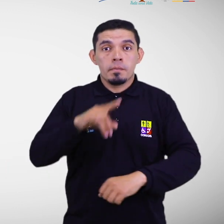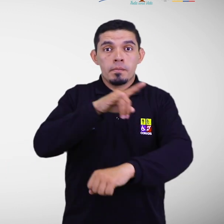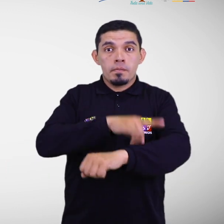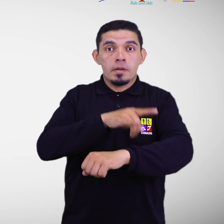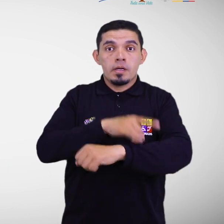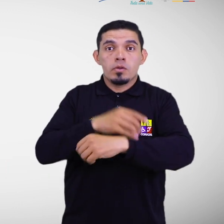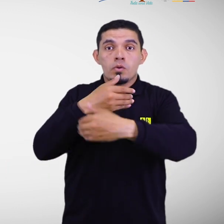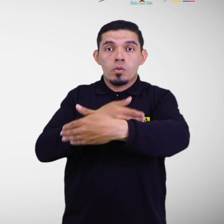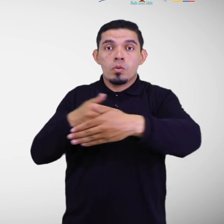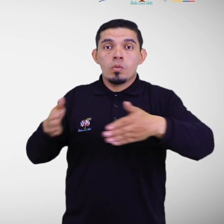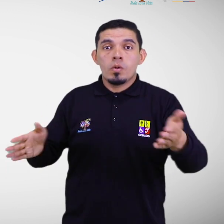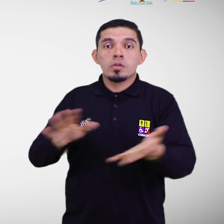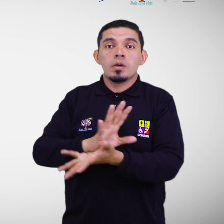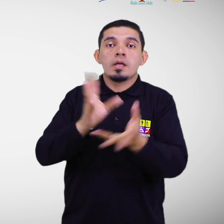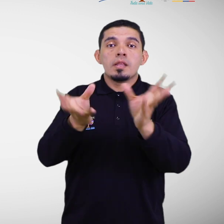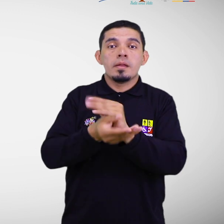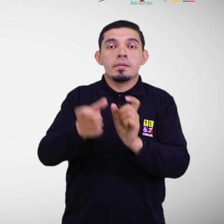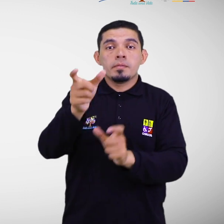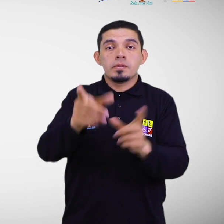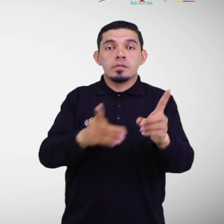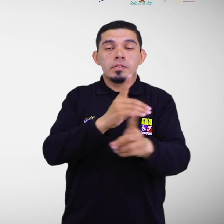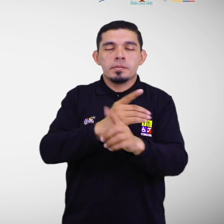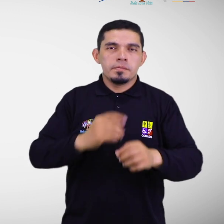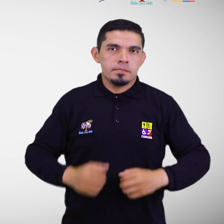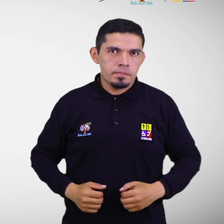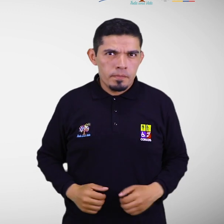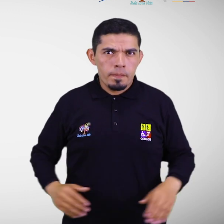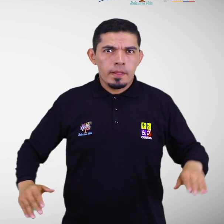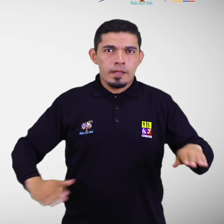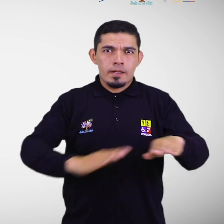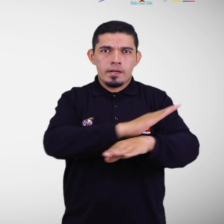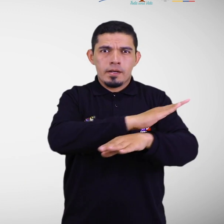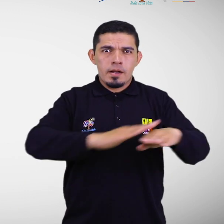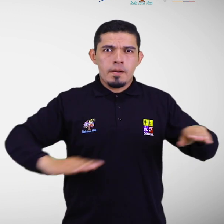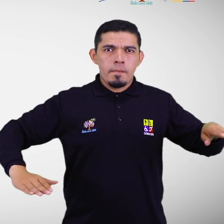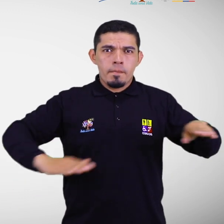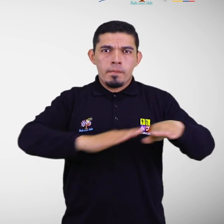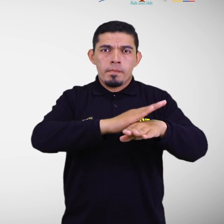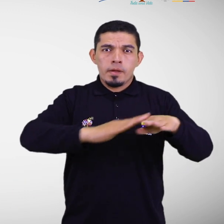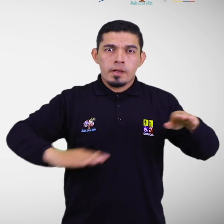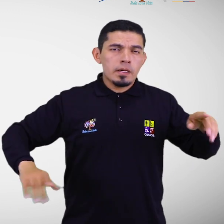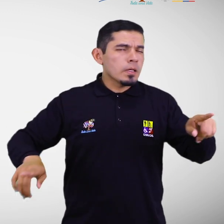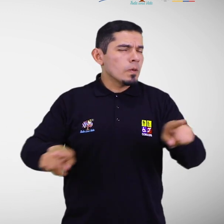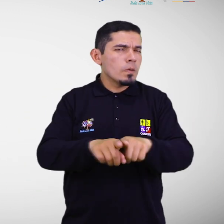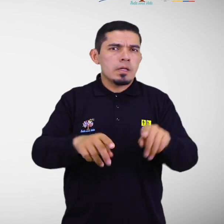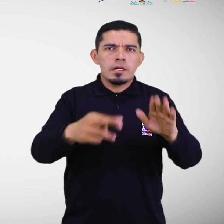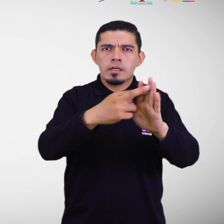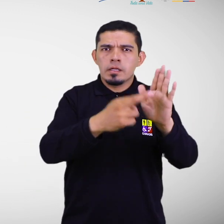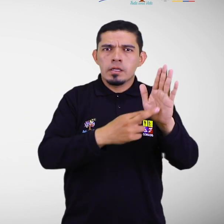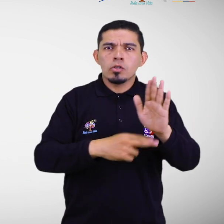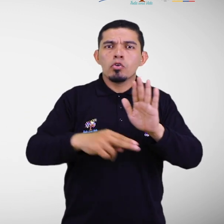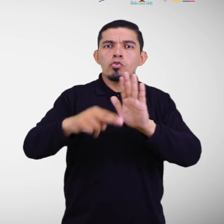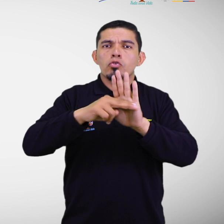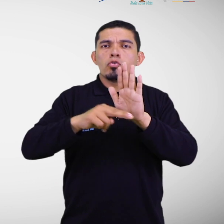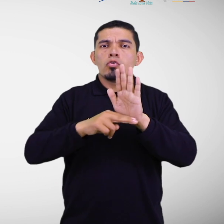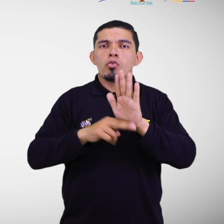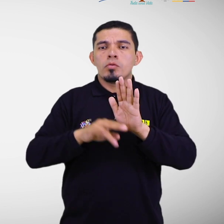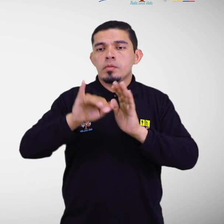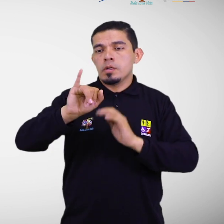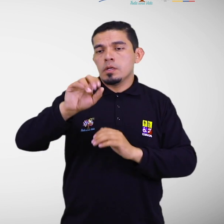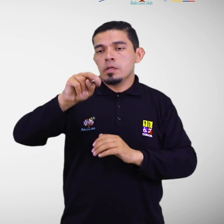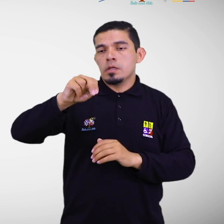personas con discapacidad. Las rampas deben tomar en consideración los requisitos establecidos en la norma técnica